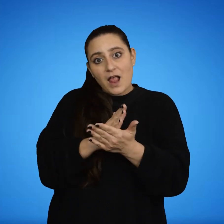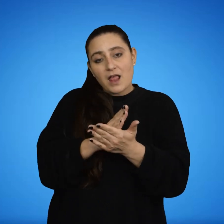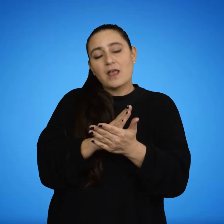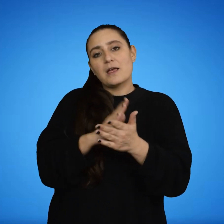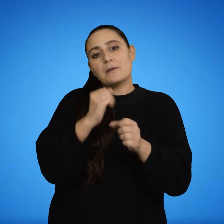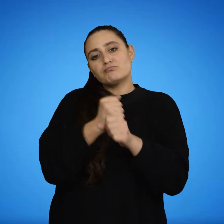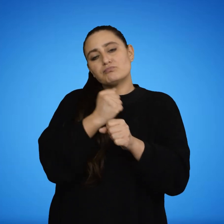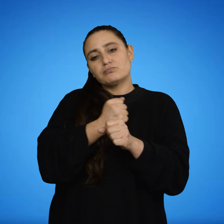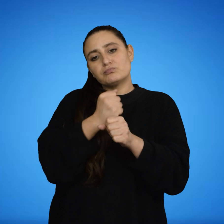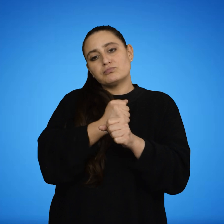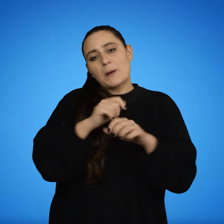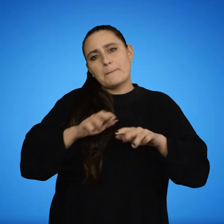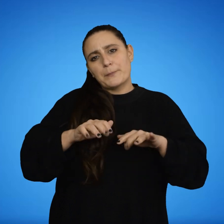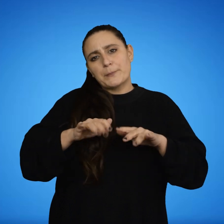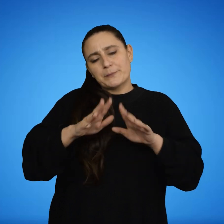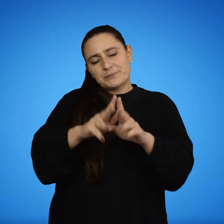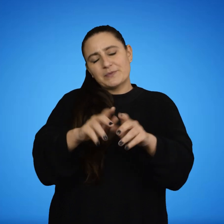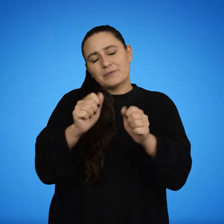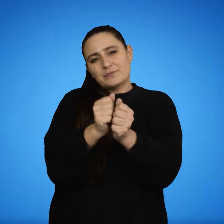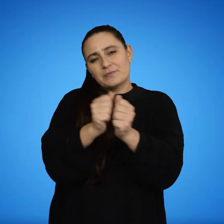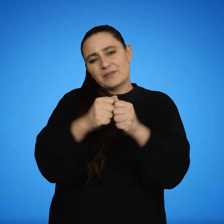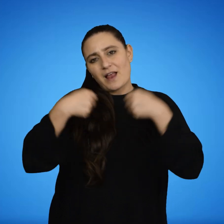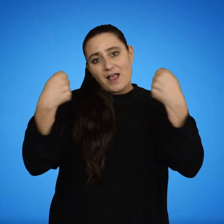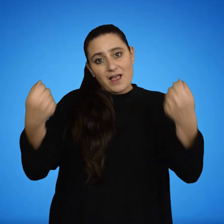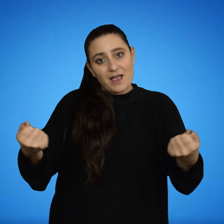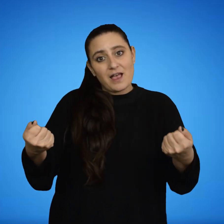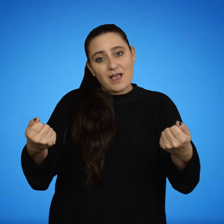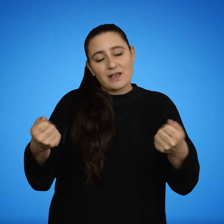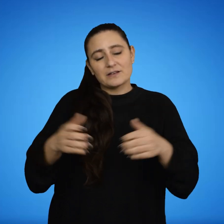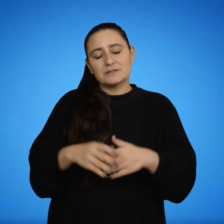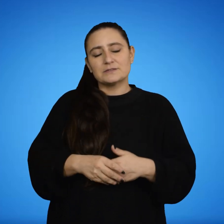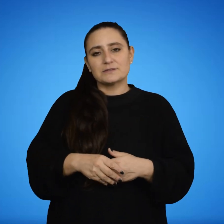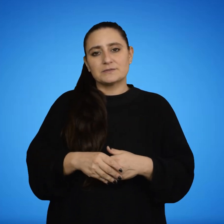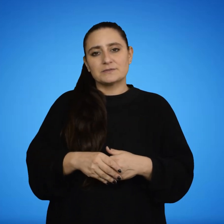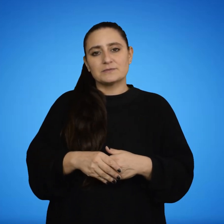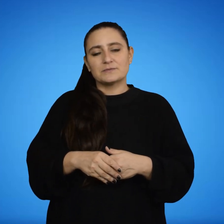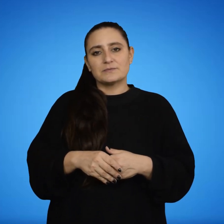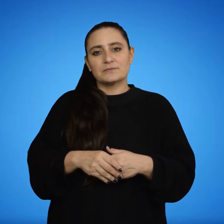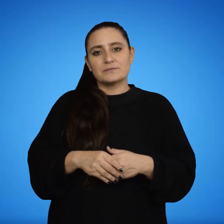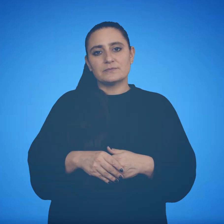Por último pasó a trabajar en la redacción de Telegraph, modesto periódico de New London.